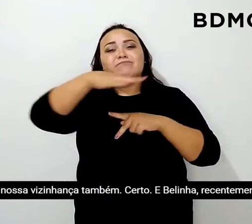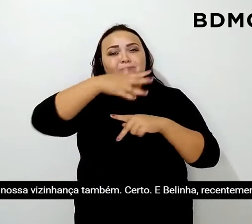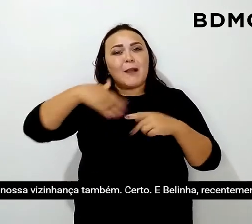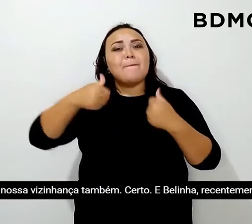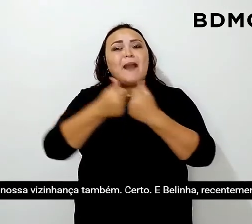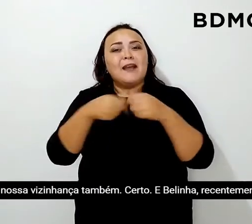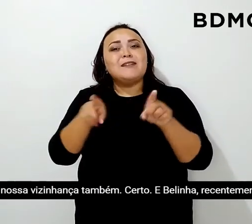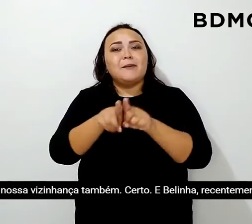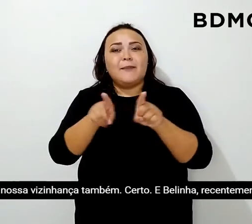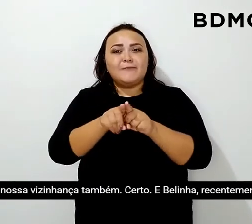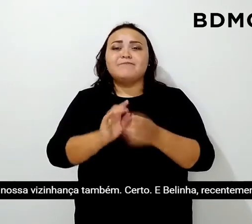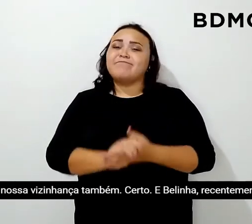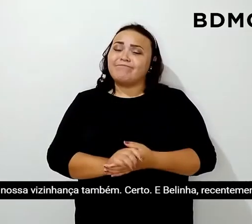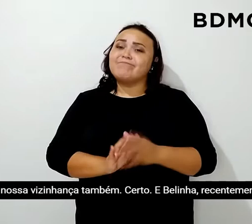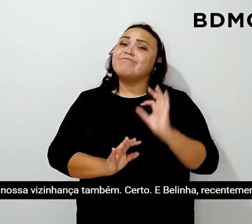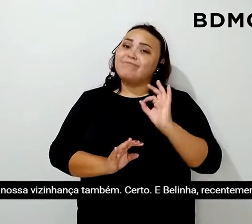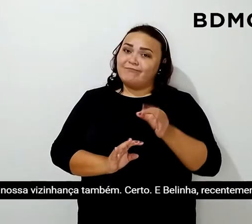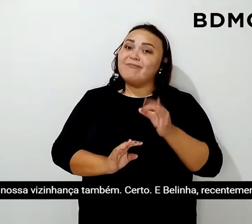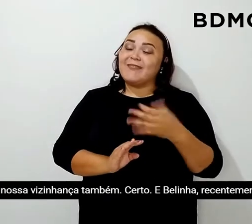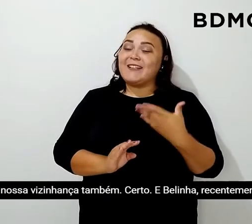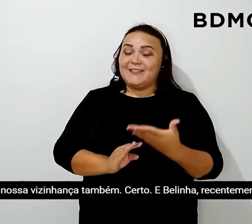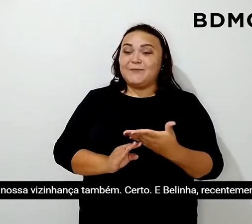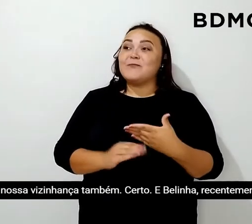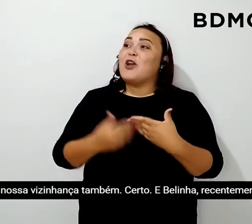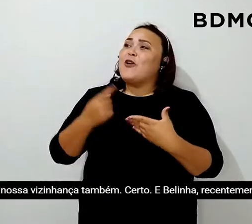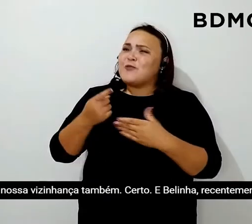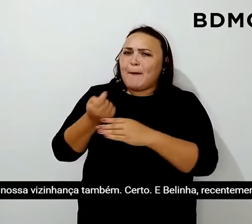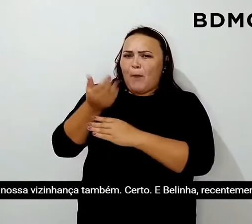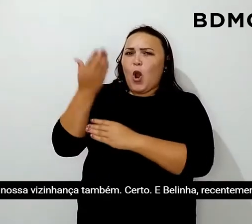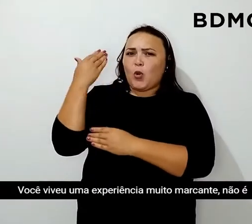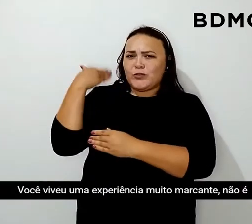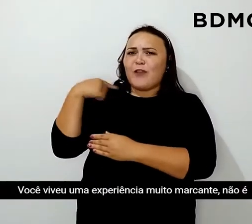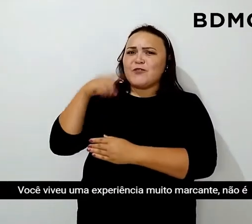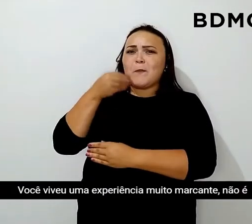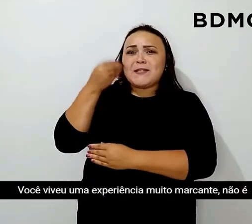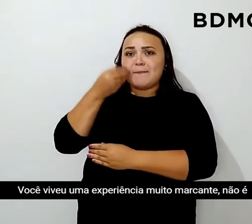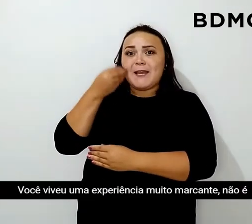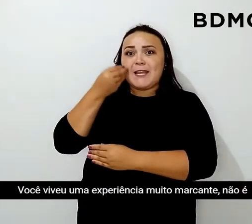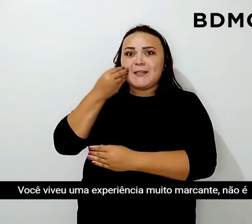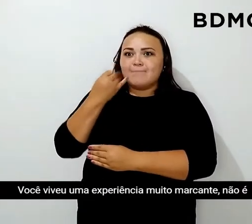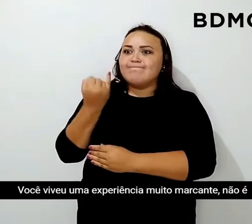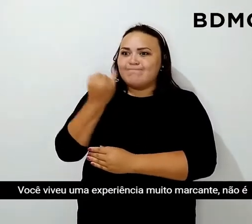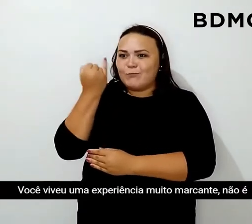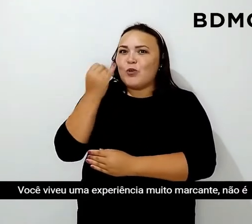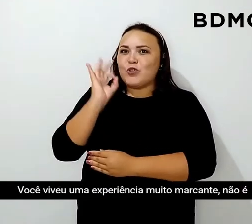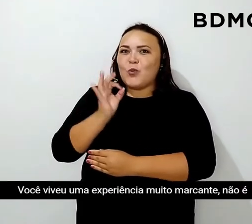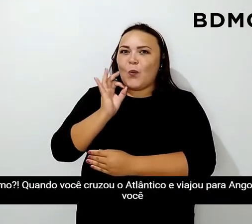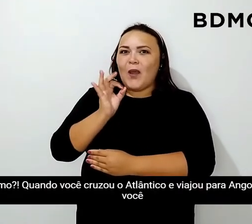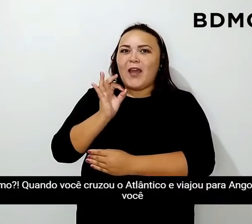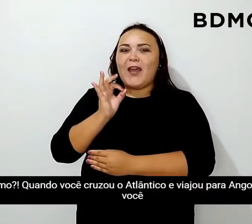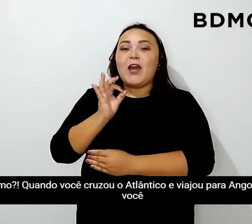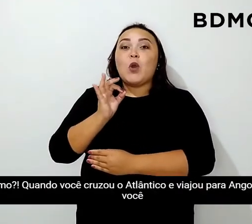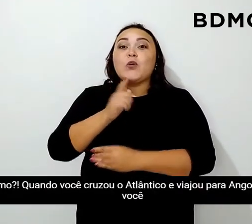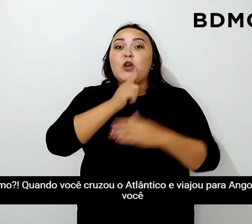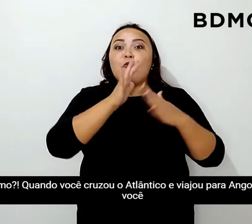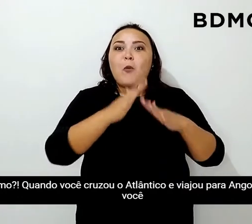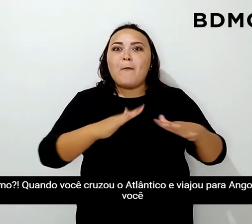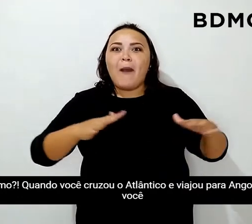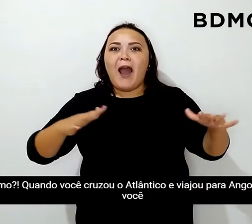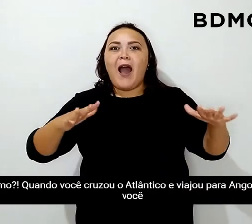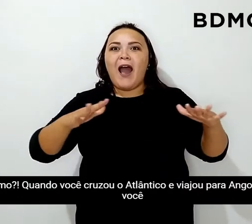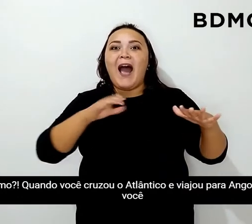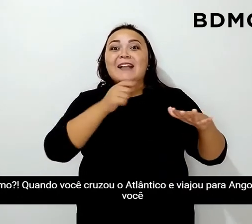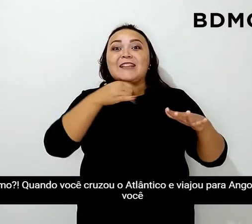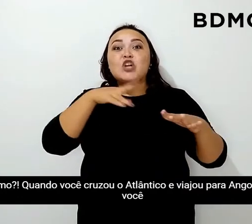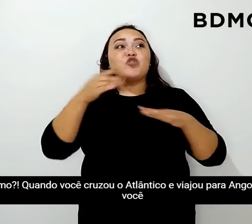também. Certo, e Belinha, recentemente você viveu uma experiência muito marcante, não é mesmo? Quando você cruzou o